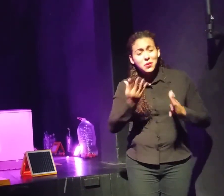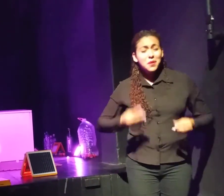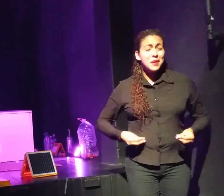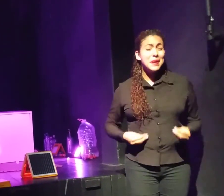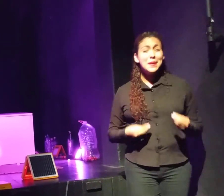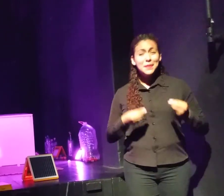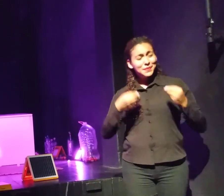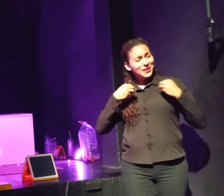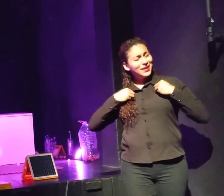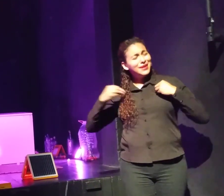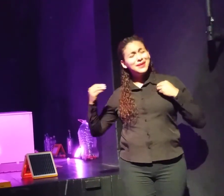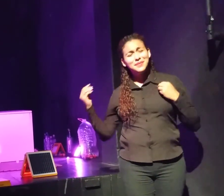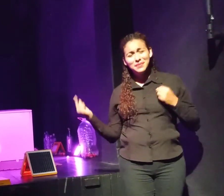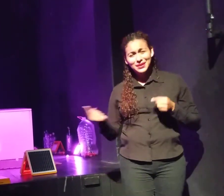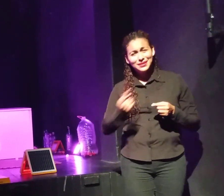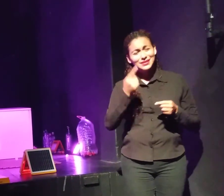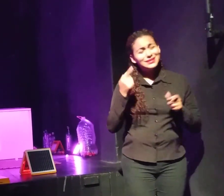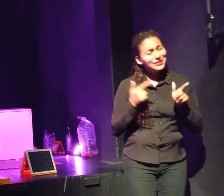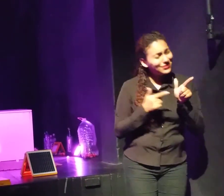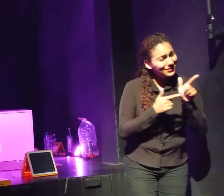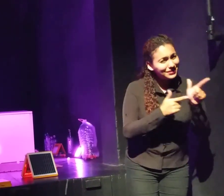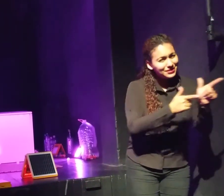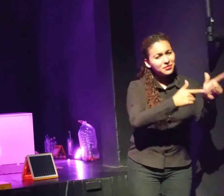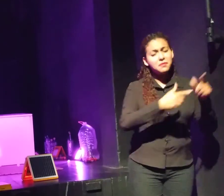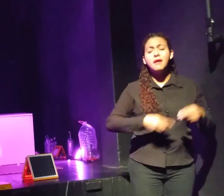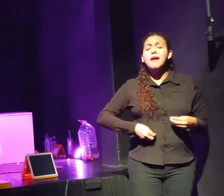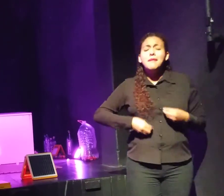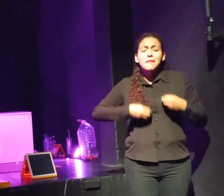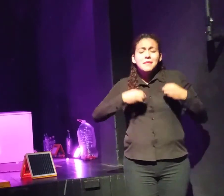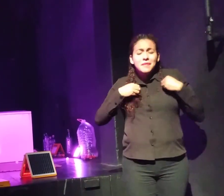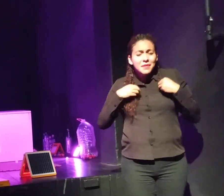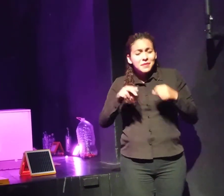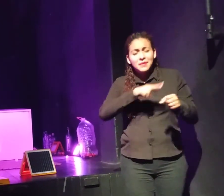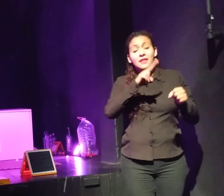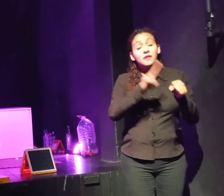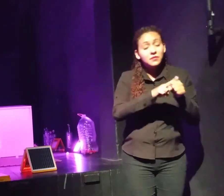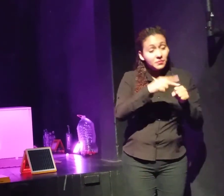Recuerda que hay otros seres humanos que también habitan la tierra. Gracias. Gracias. Gracias. Gracias.